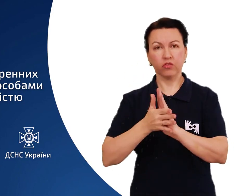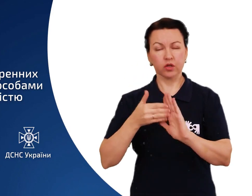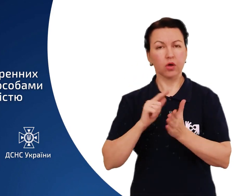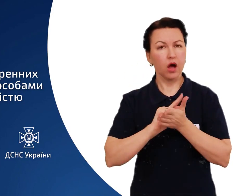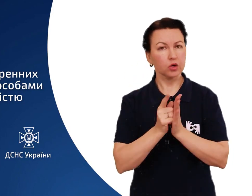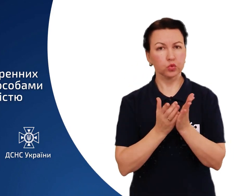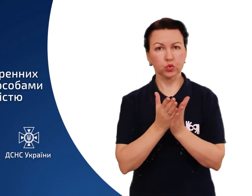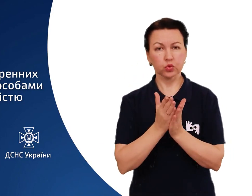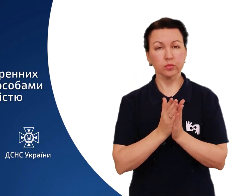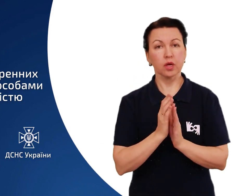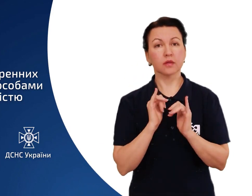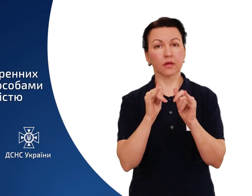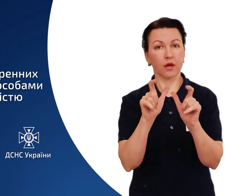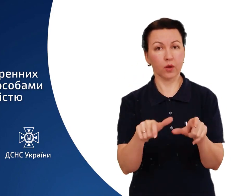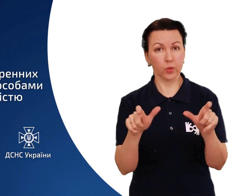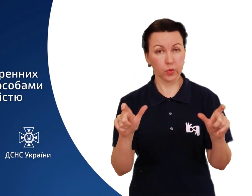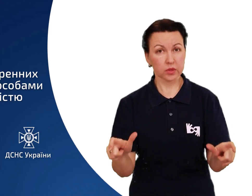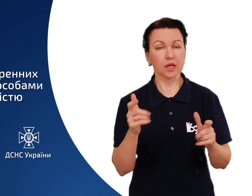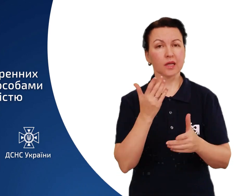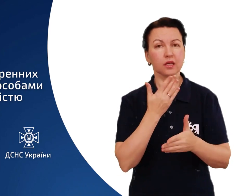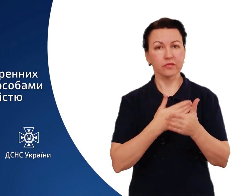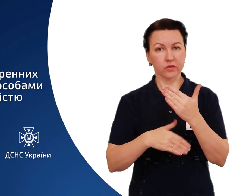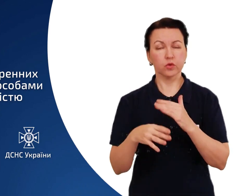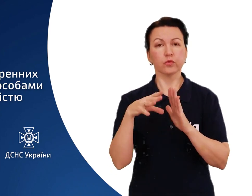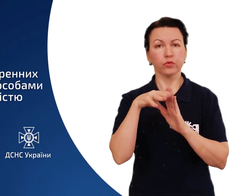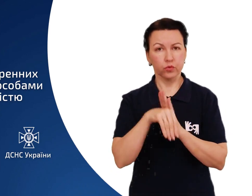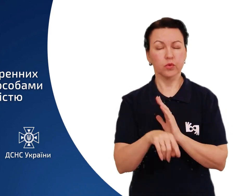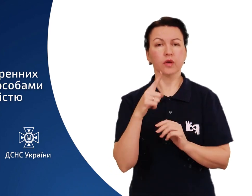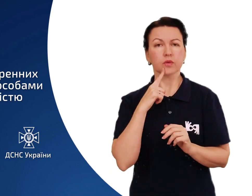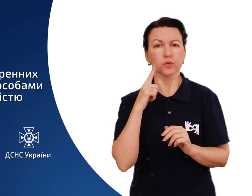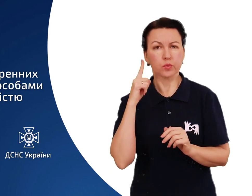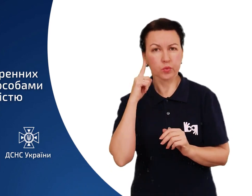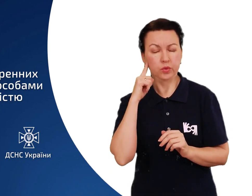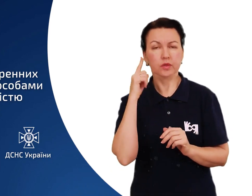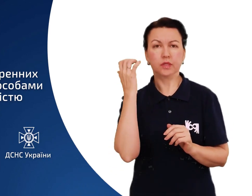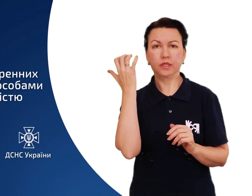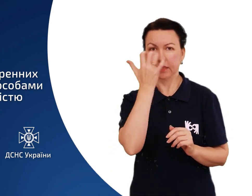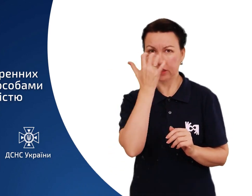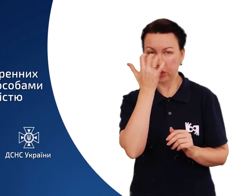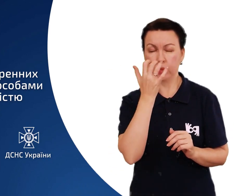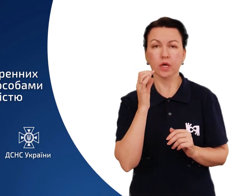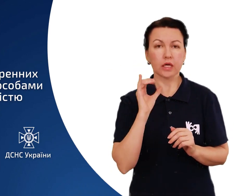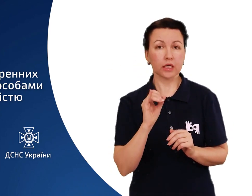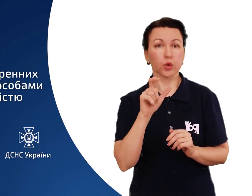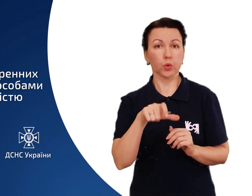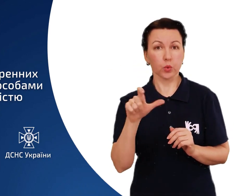особами з інвалідністю, включаючи осіб з порушенням слуху, зору та особами, які